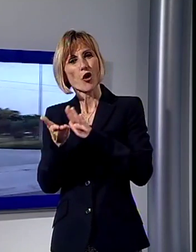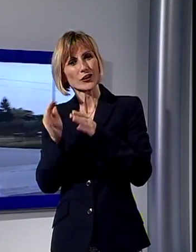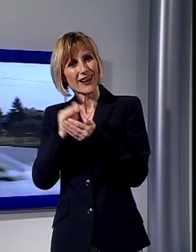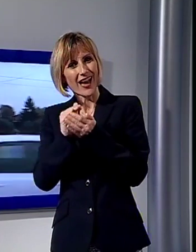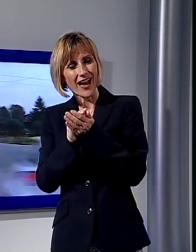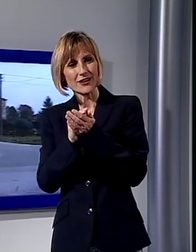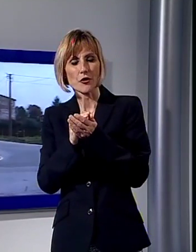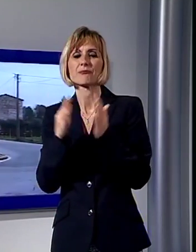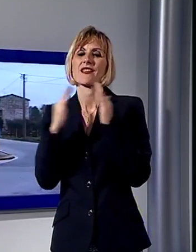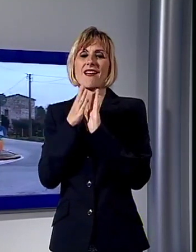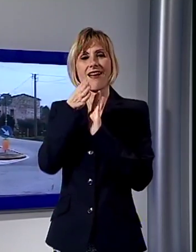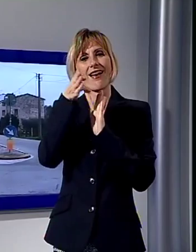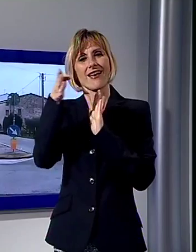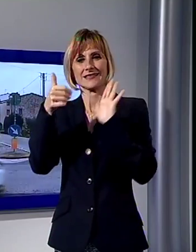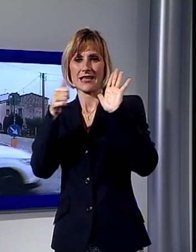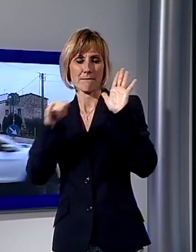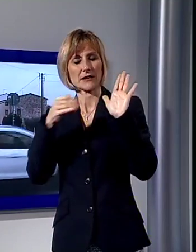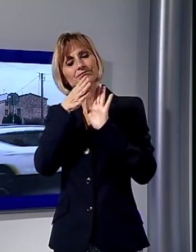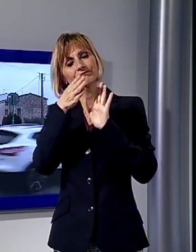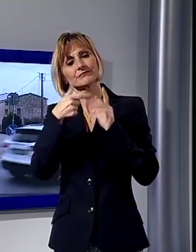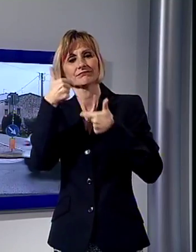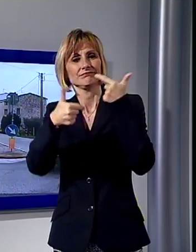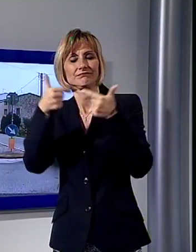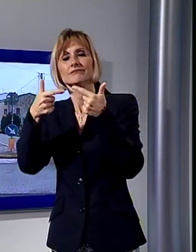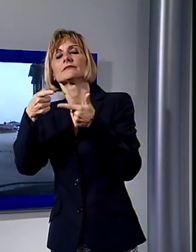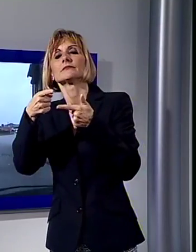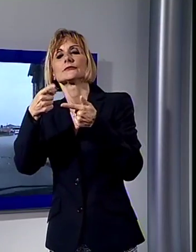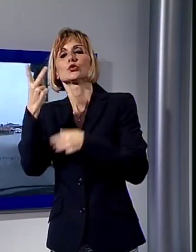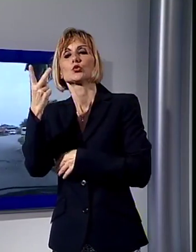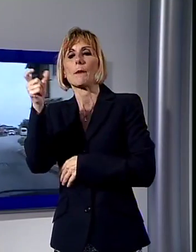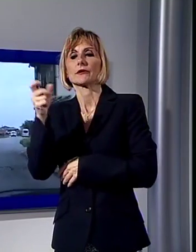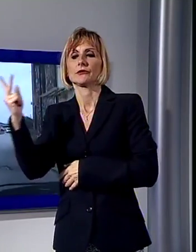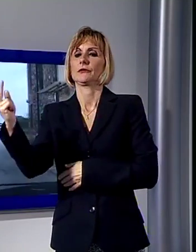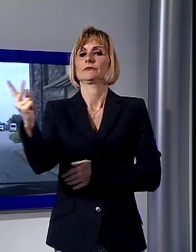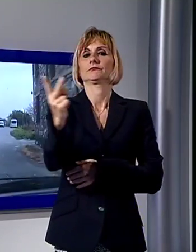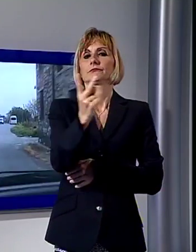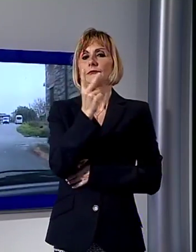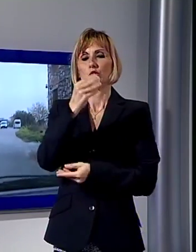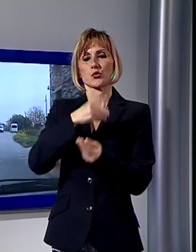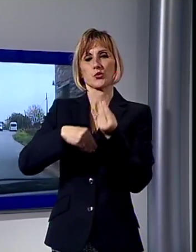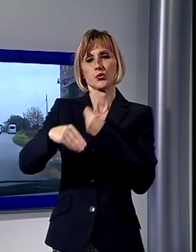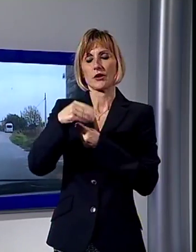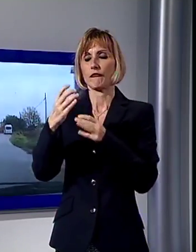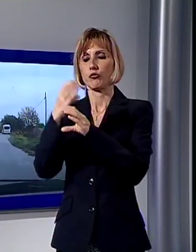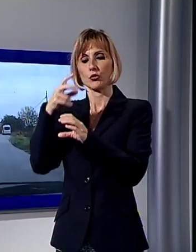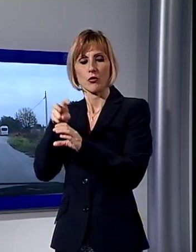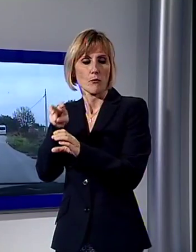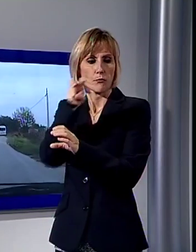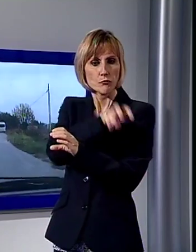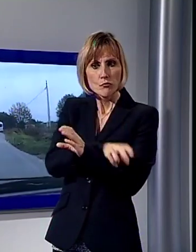.30. Due persone si sono avvicinate al suo furgone e con una scusa l'hanno fatto scendere. Poi lo hanno aggredito tempestandolo di